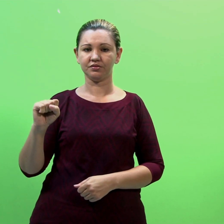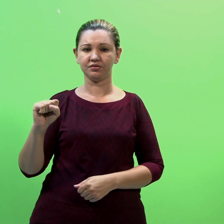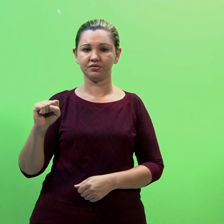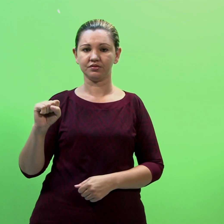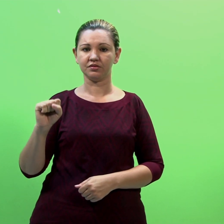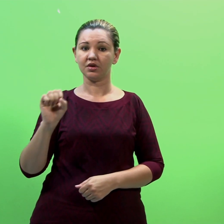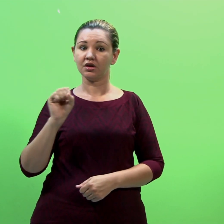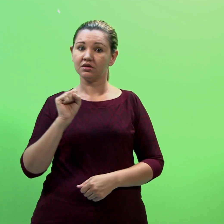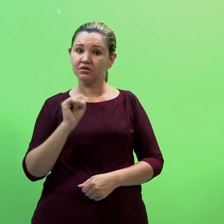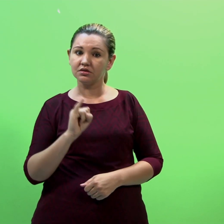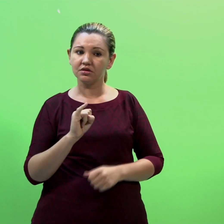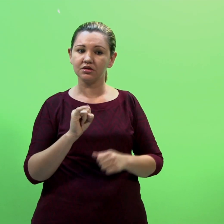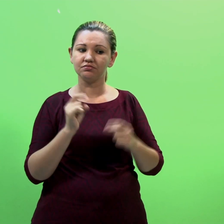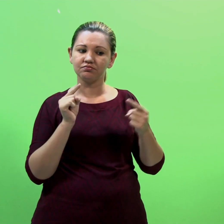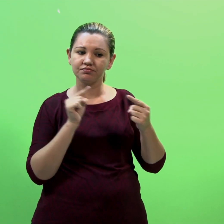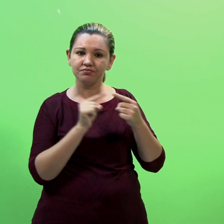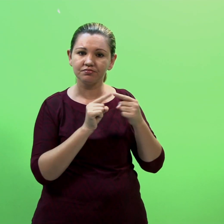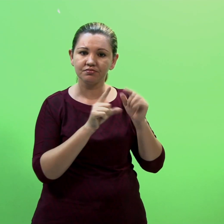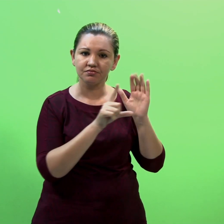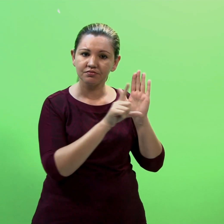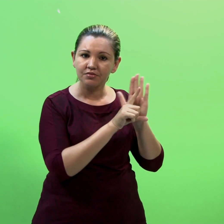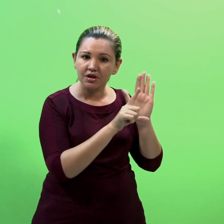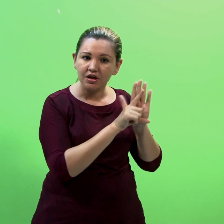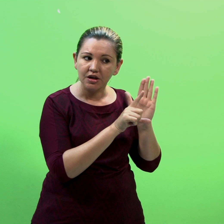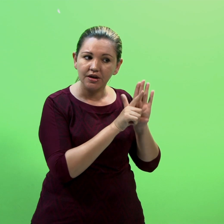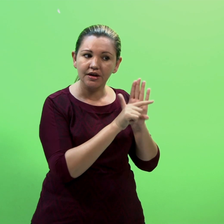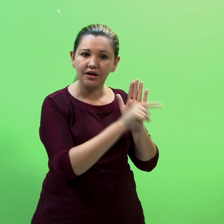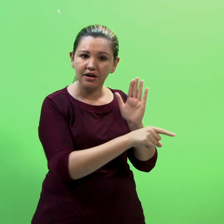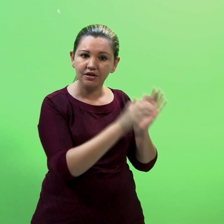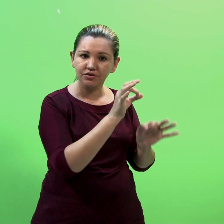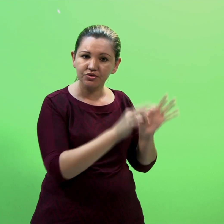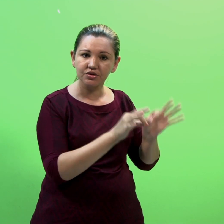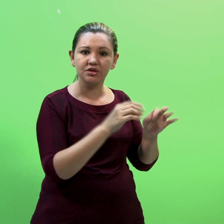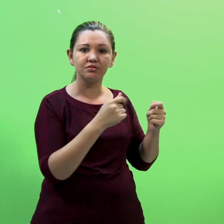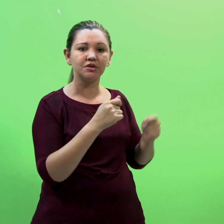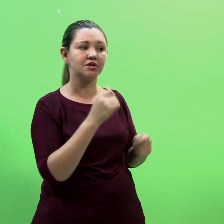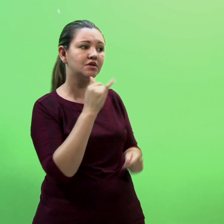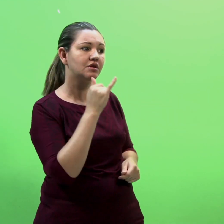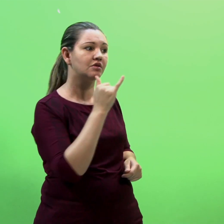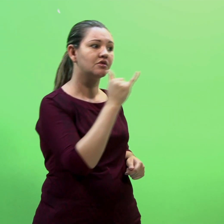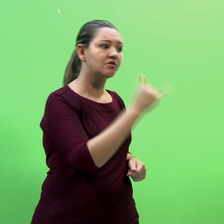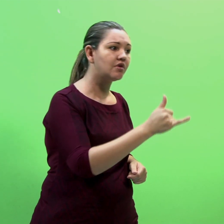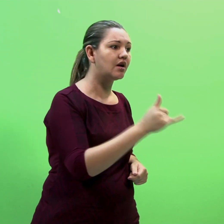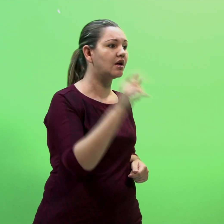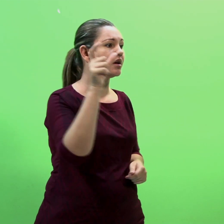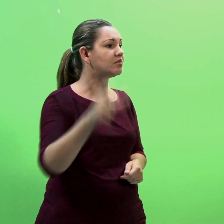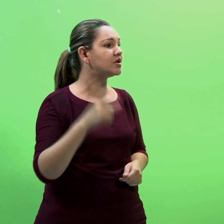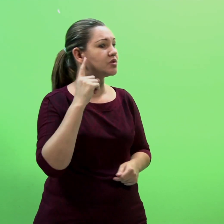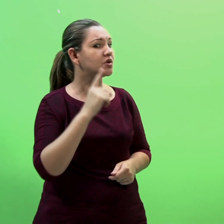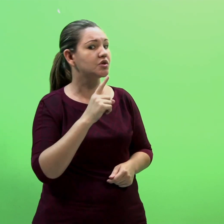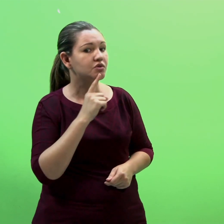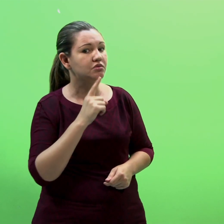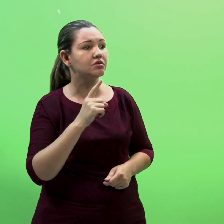8. Em casos legais, o intérprete deve informar à autoridade qual o nível de comunicação da pessoa envolvida,